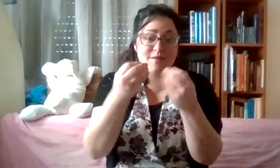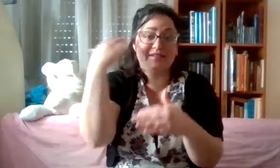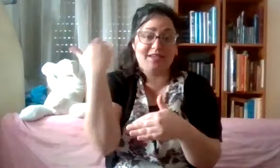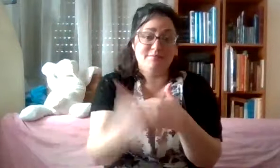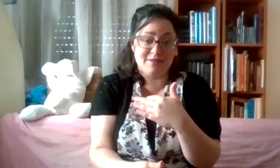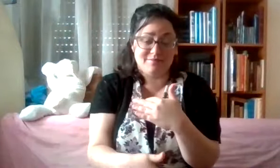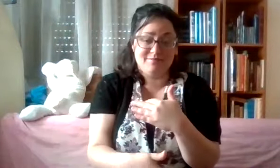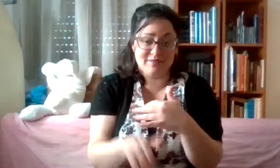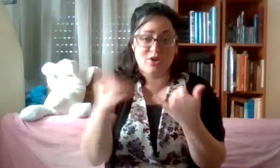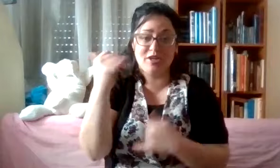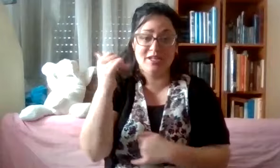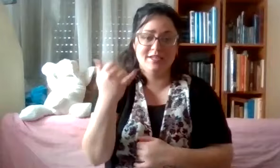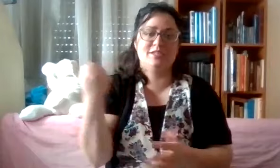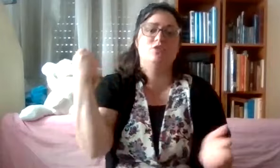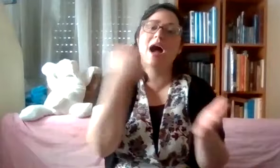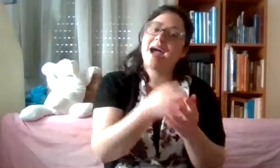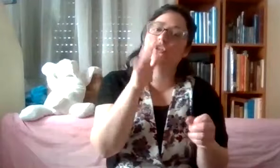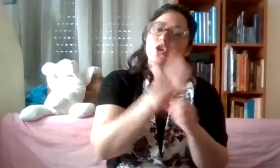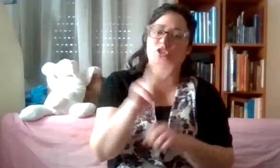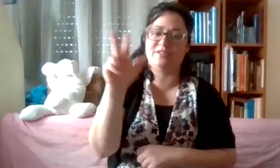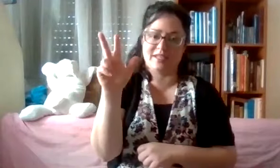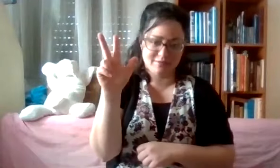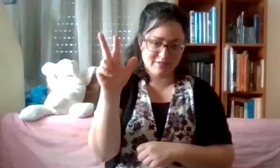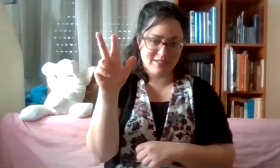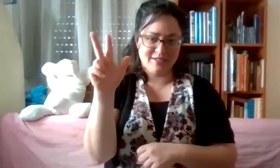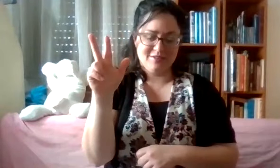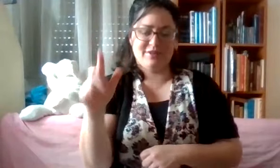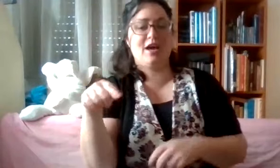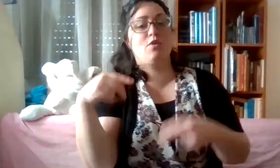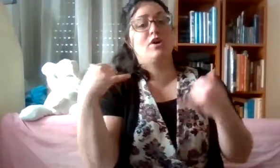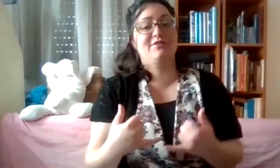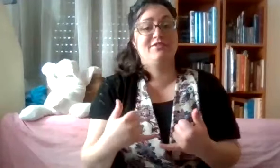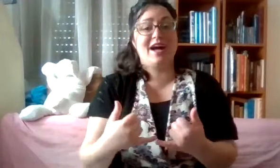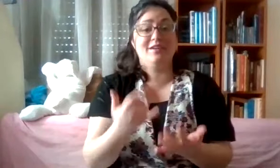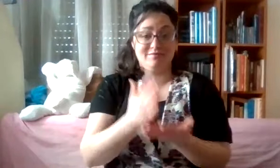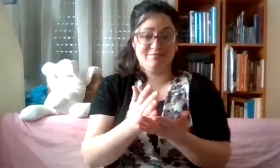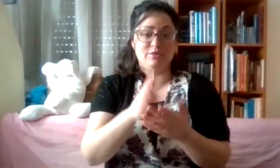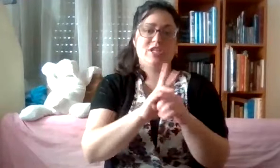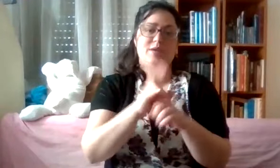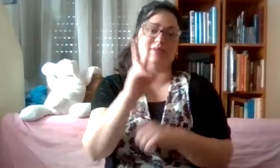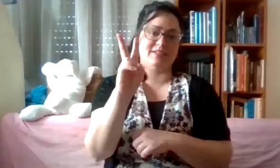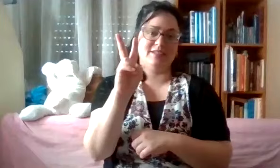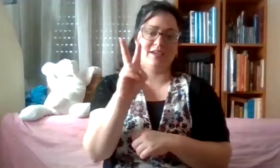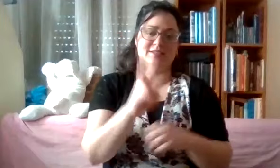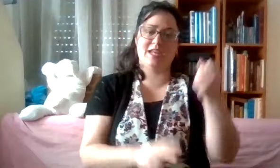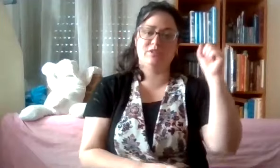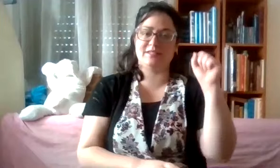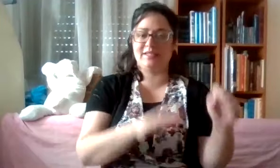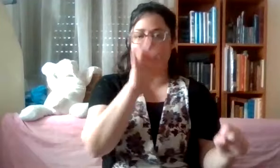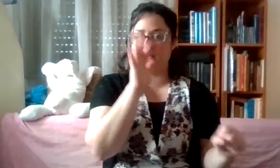מסיימים, נכון? יש לנו עד 13, ואנחנו עכשיו כבר ב-12. אז ערנו את העשיריה